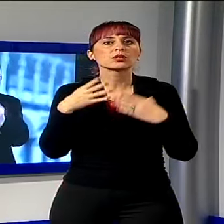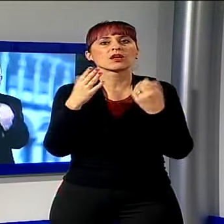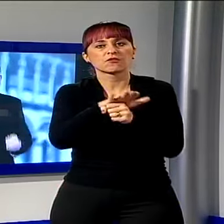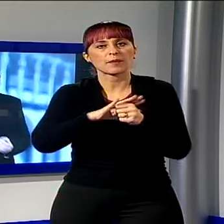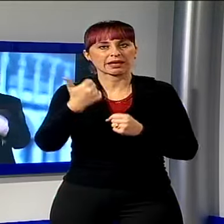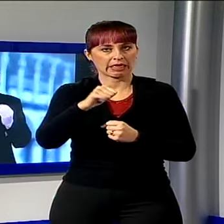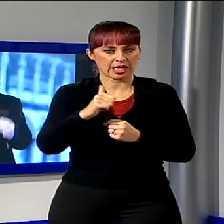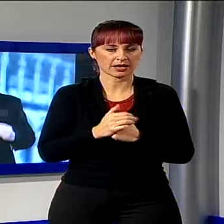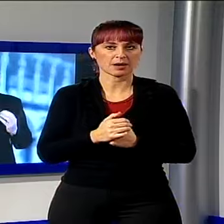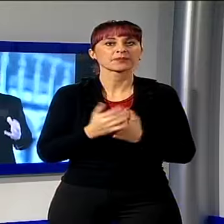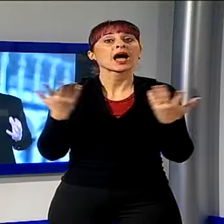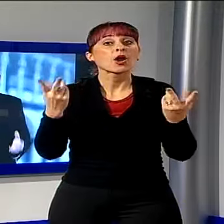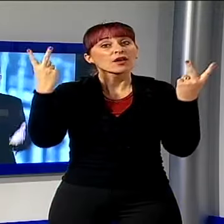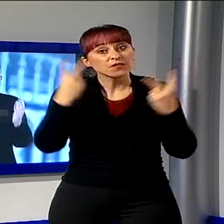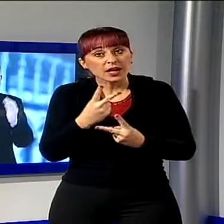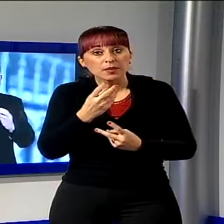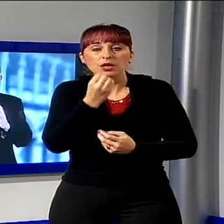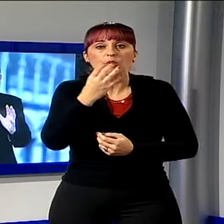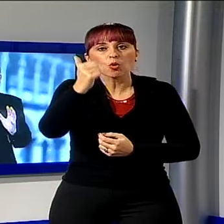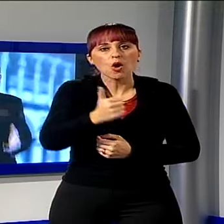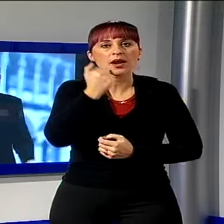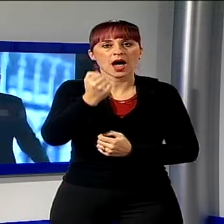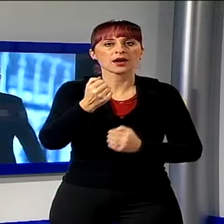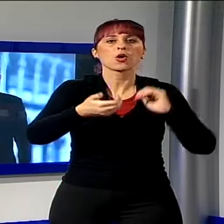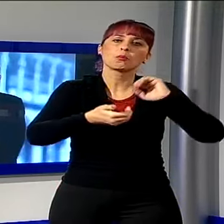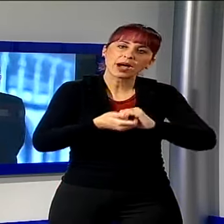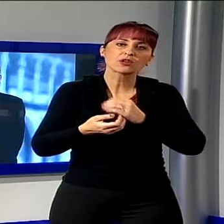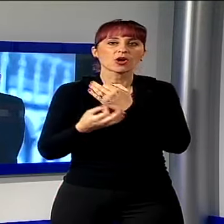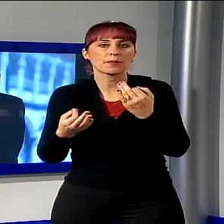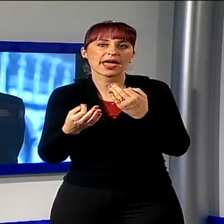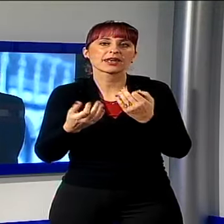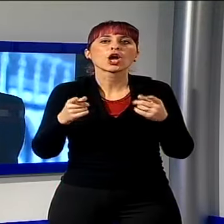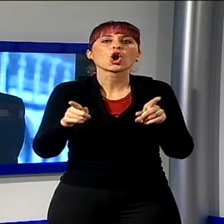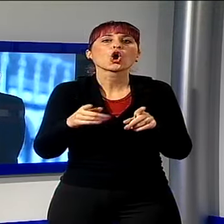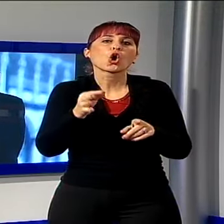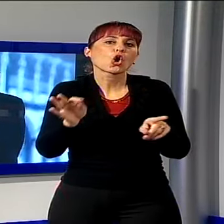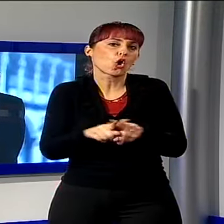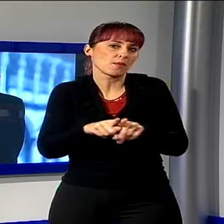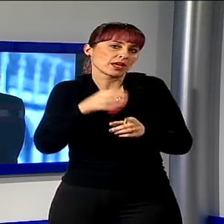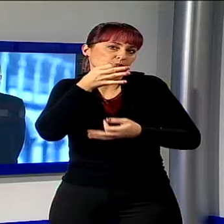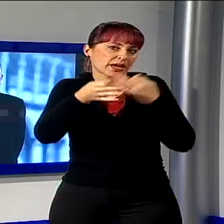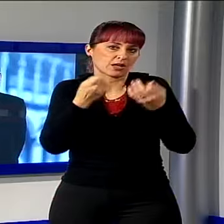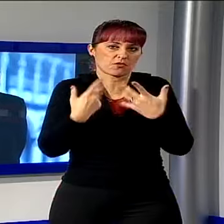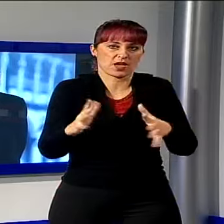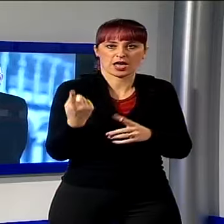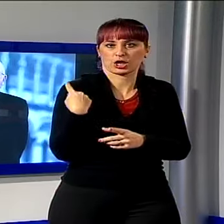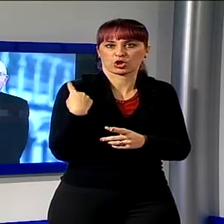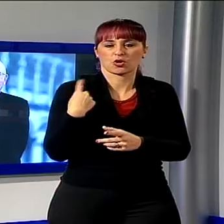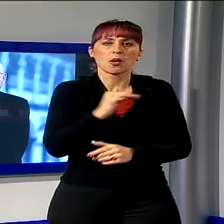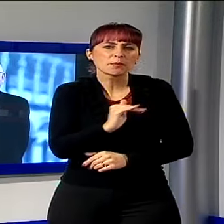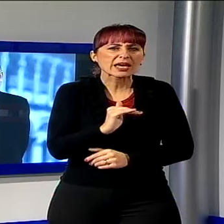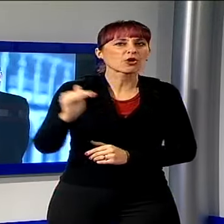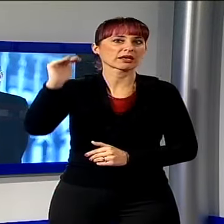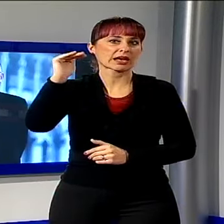Allora buon anno davvero 2015, pace e bene, nel senso che ho detto a tutti, a tutti e a tutti, piccoli e grandi,